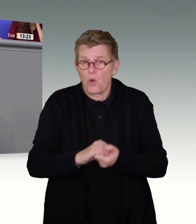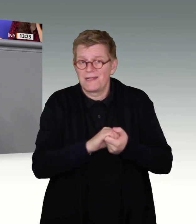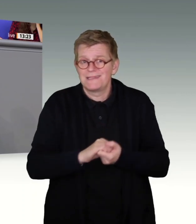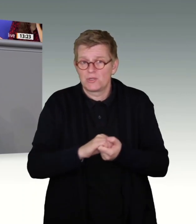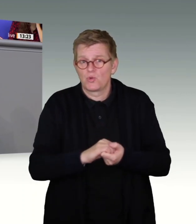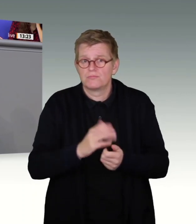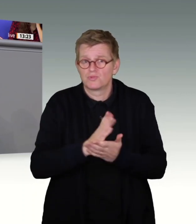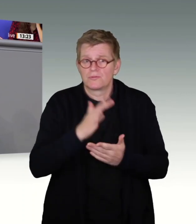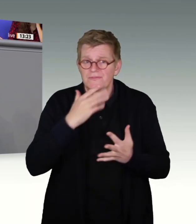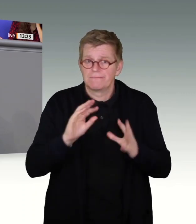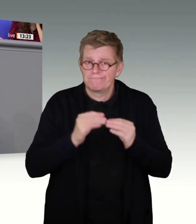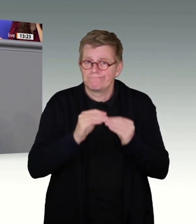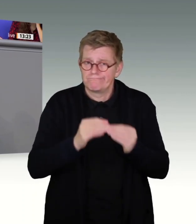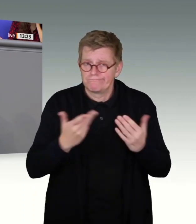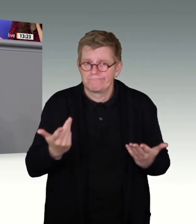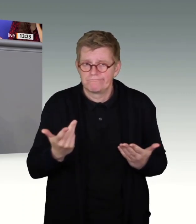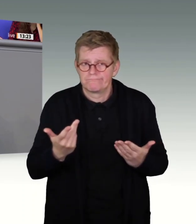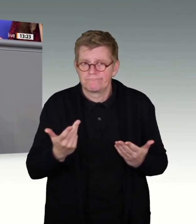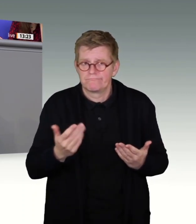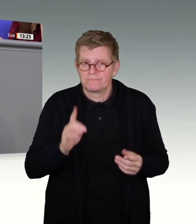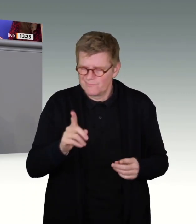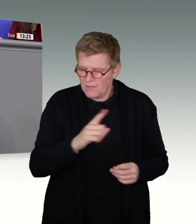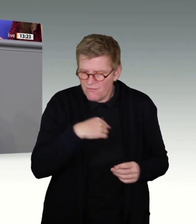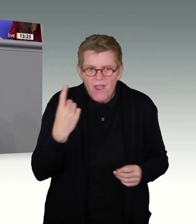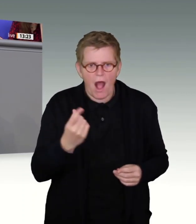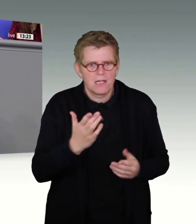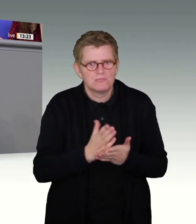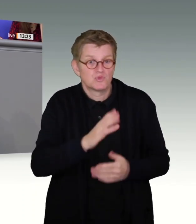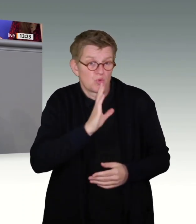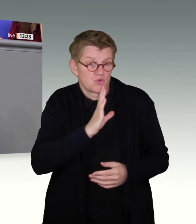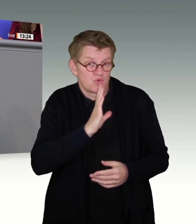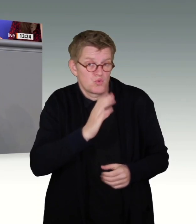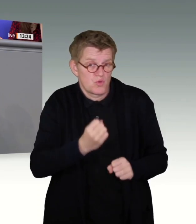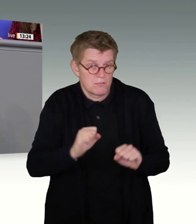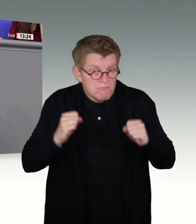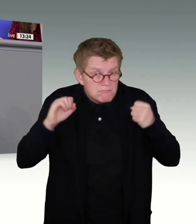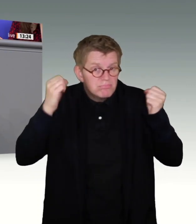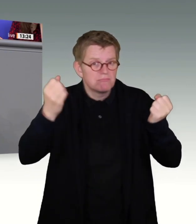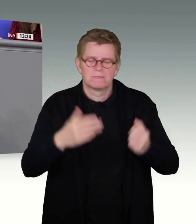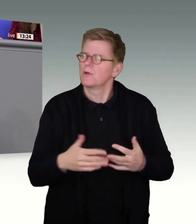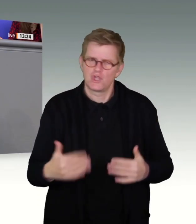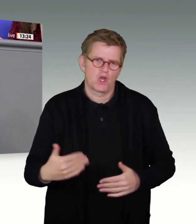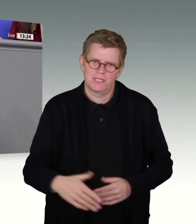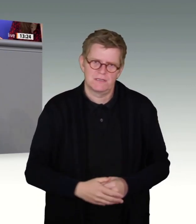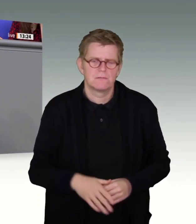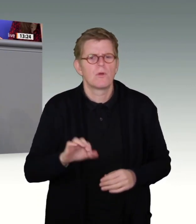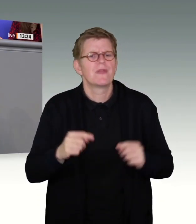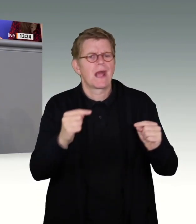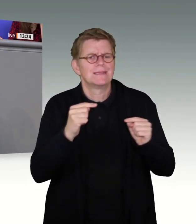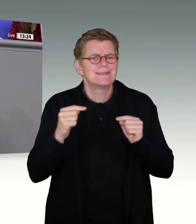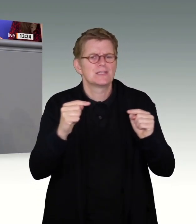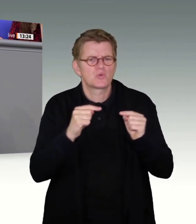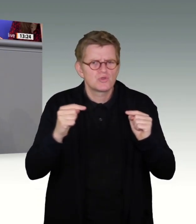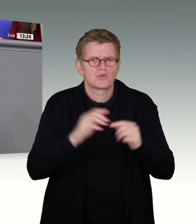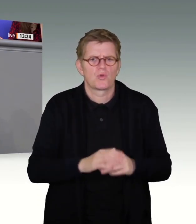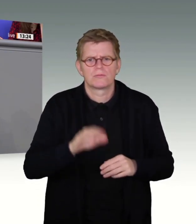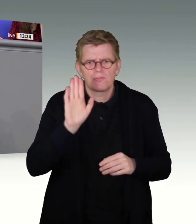Niemand von uns kann doch in Wahrheit für sich in Anspruch nehmen, genug getan zu haben. Wir könnten diskutieren über die flächendeckende